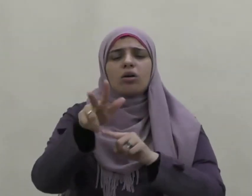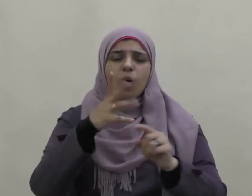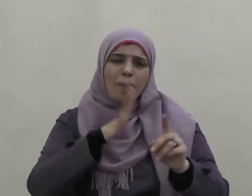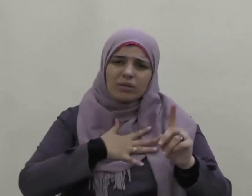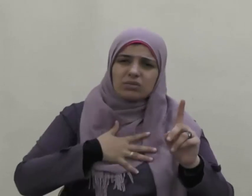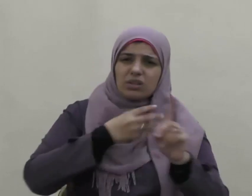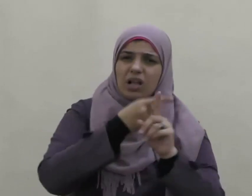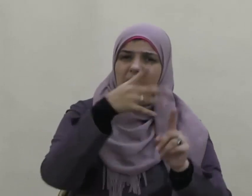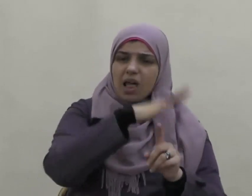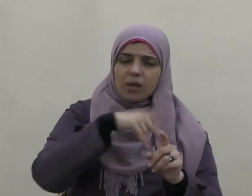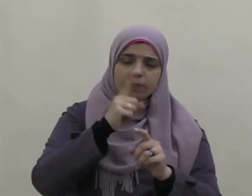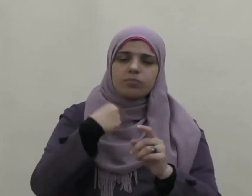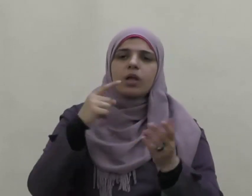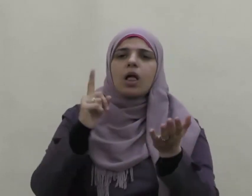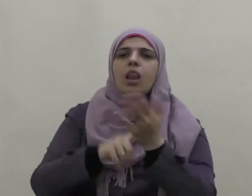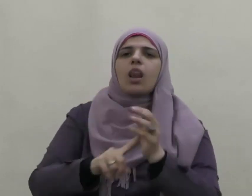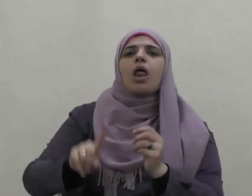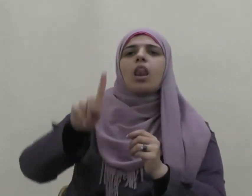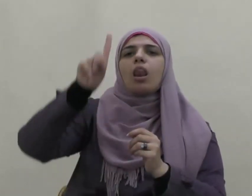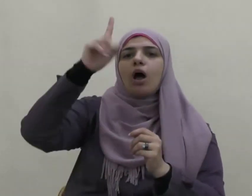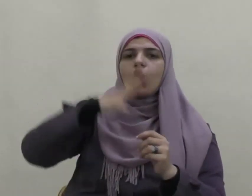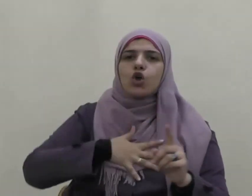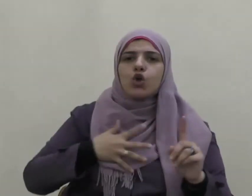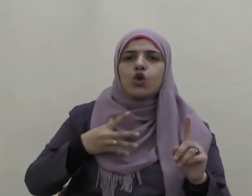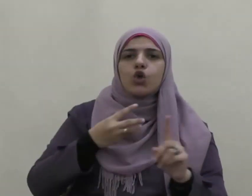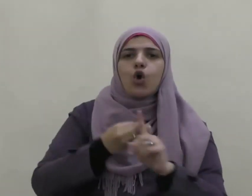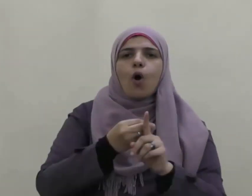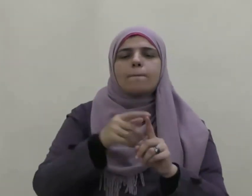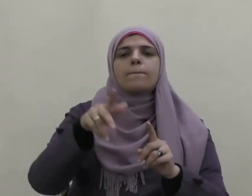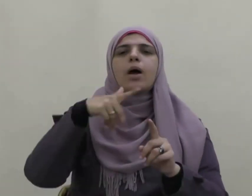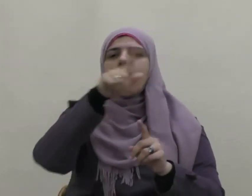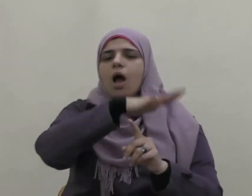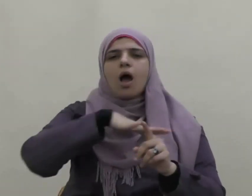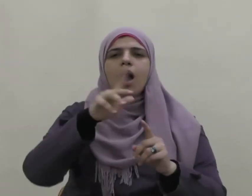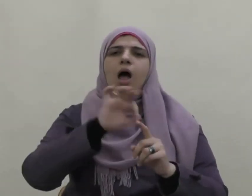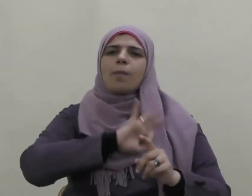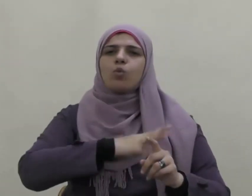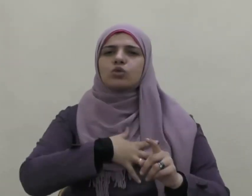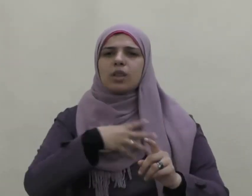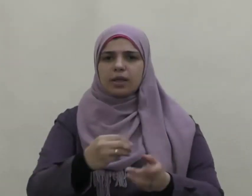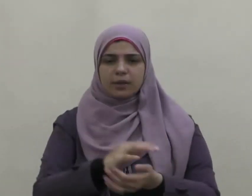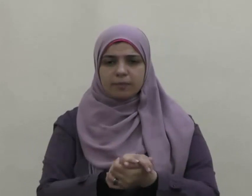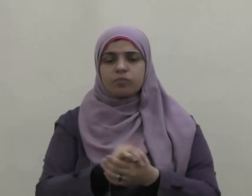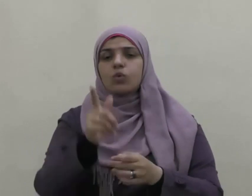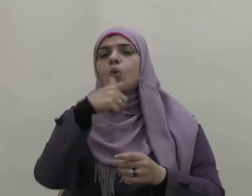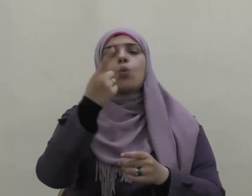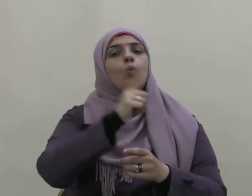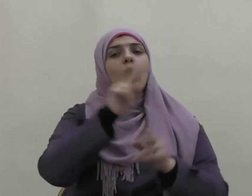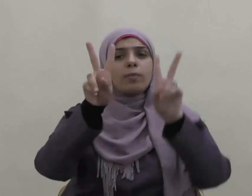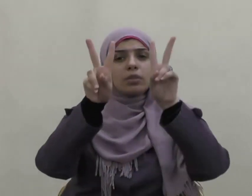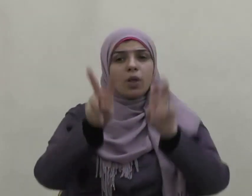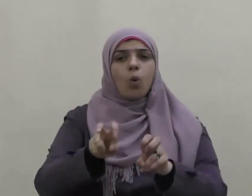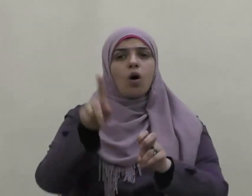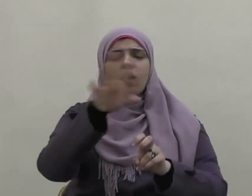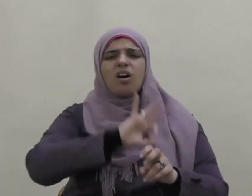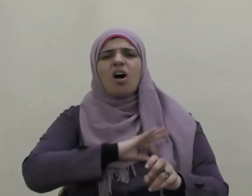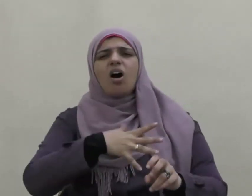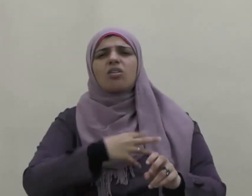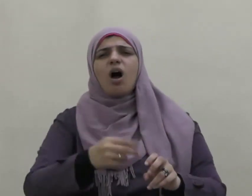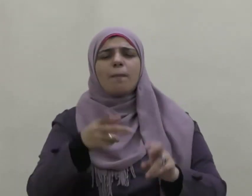إن الله يحب المقسطين ولم تتوقف تلك الرحمة على الإنسان